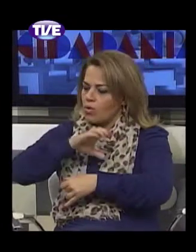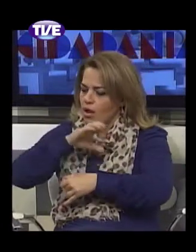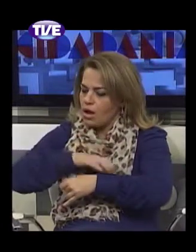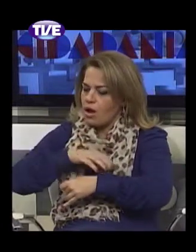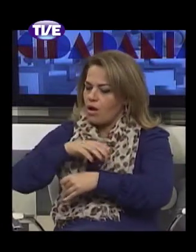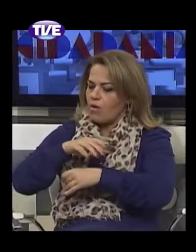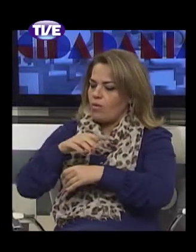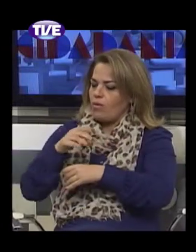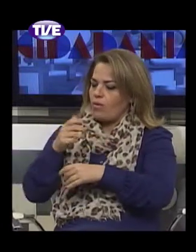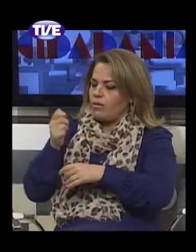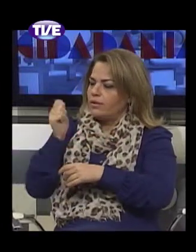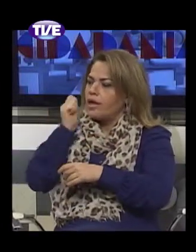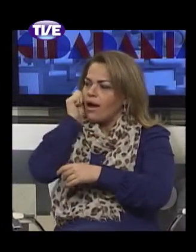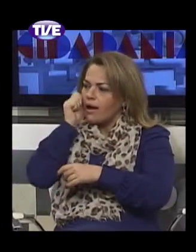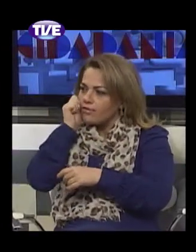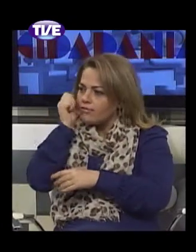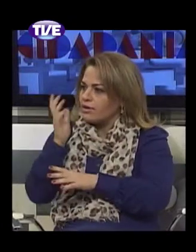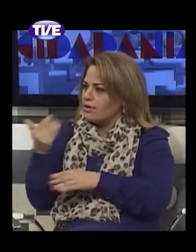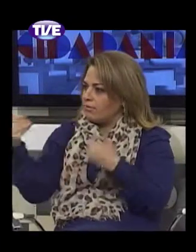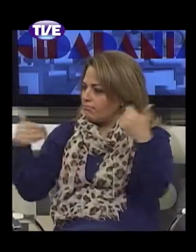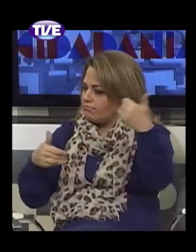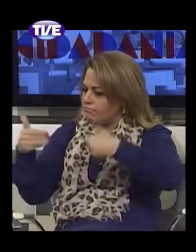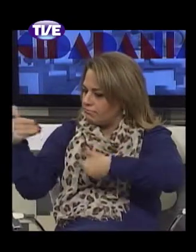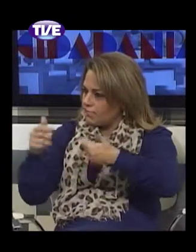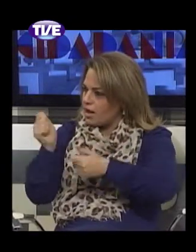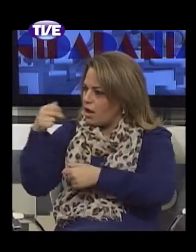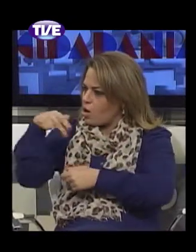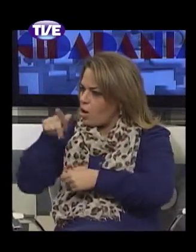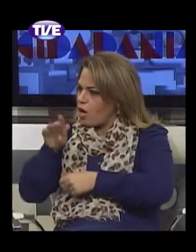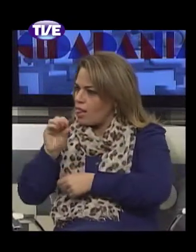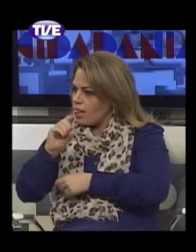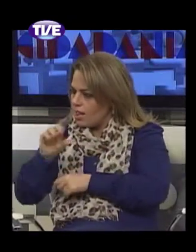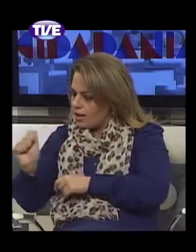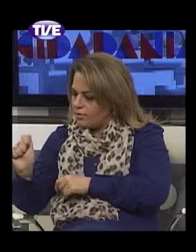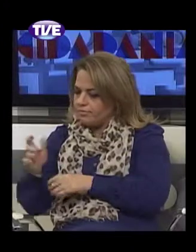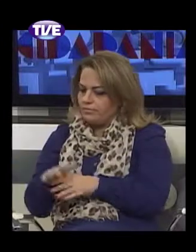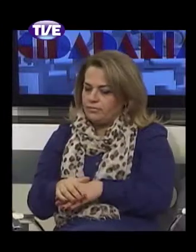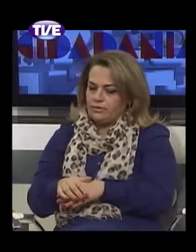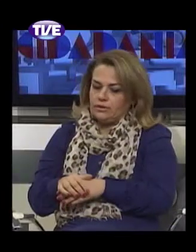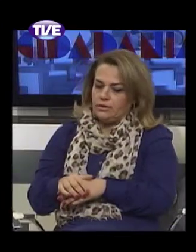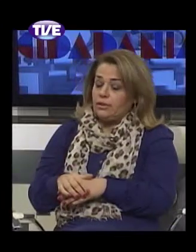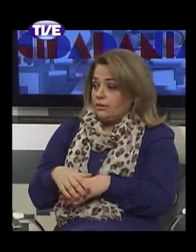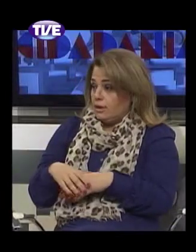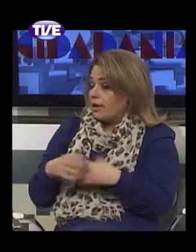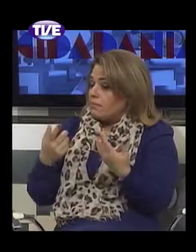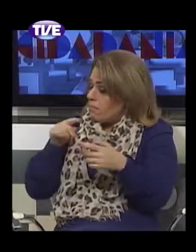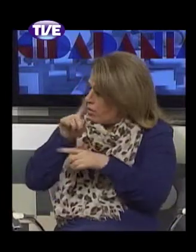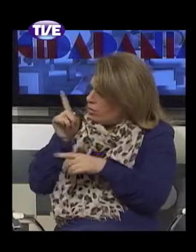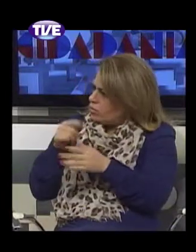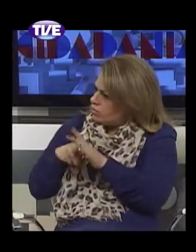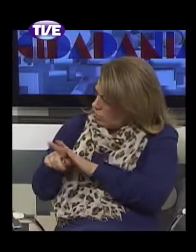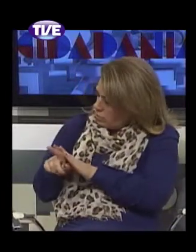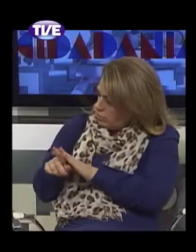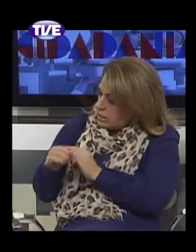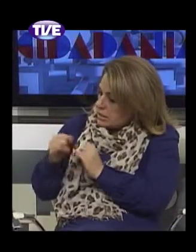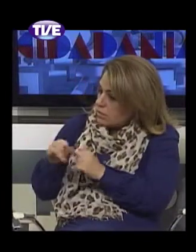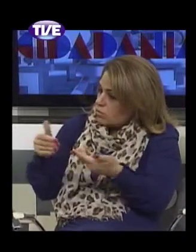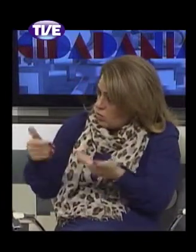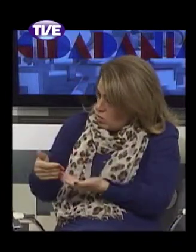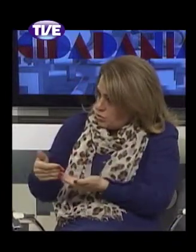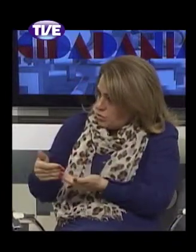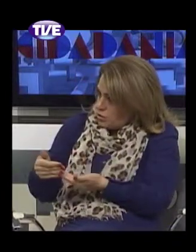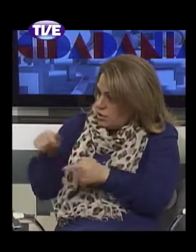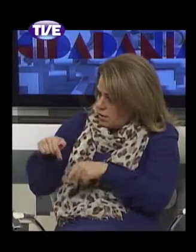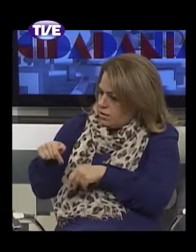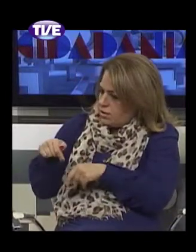Angola. E aí eu coloco para vocês, se temos uma dificuldade hoje aqui dentro do país, que nem